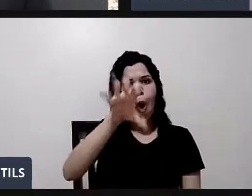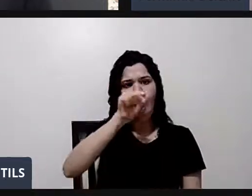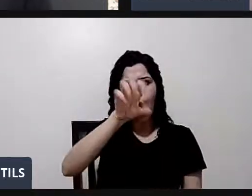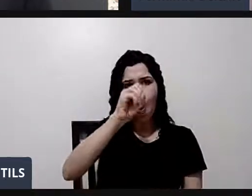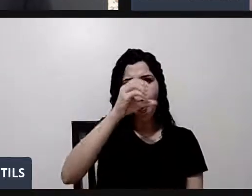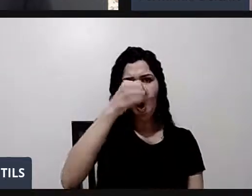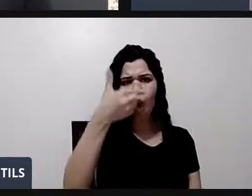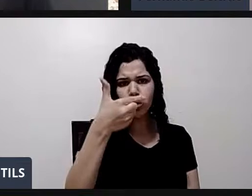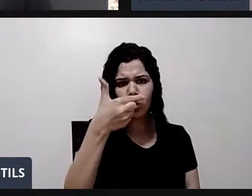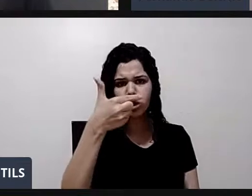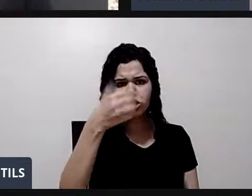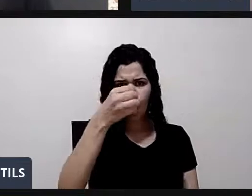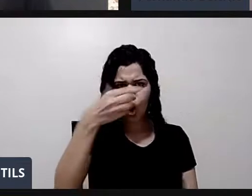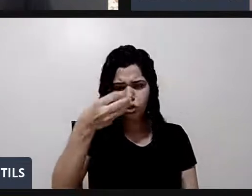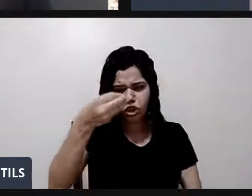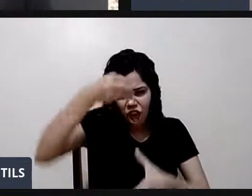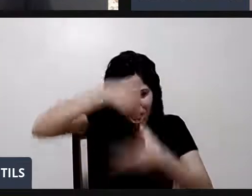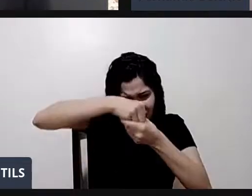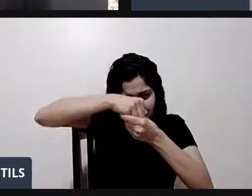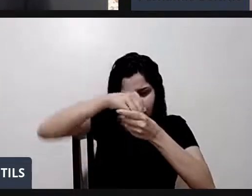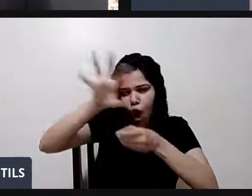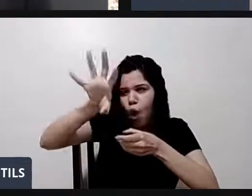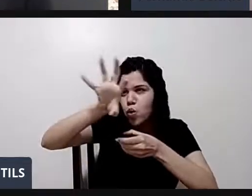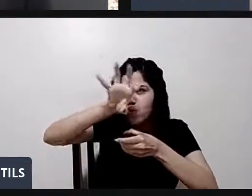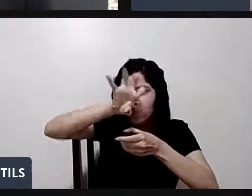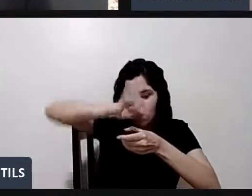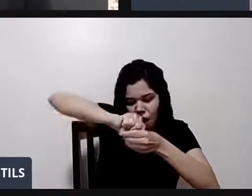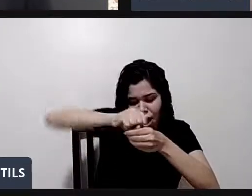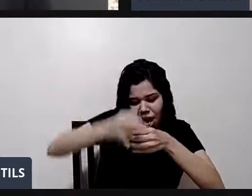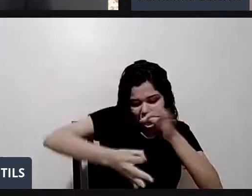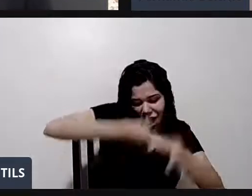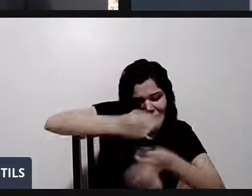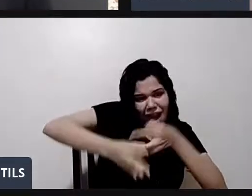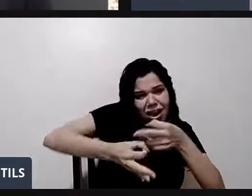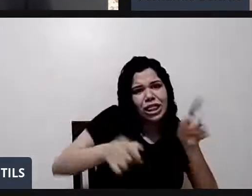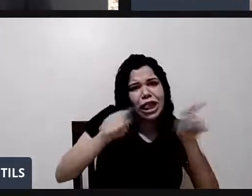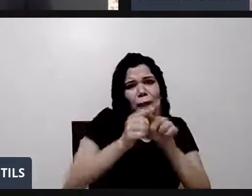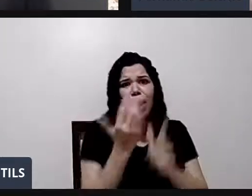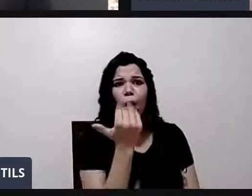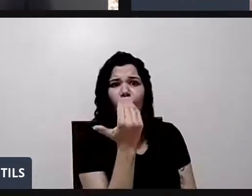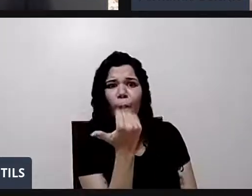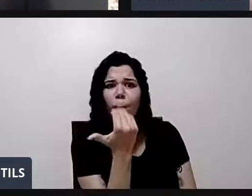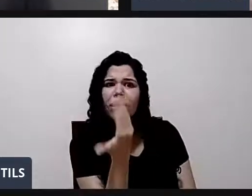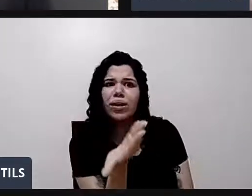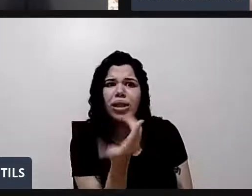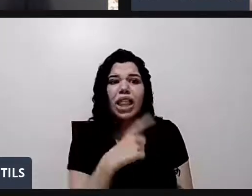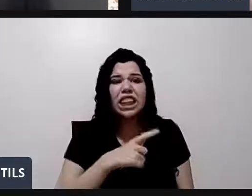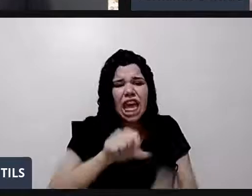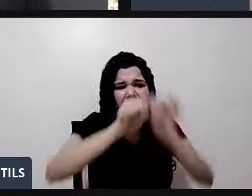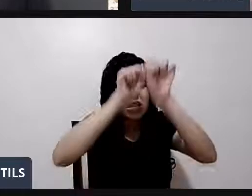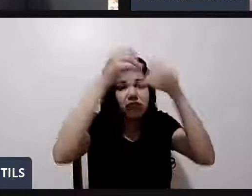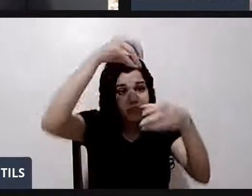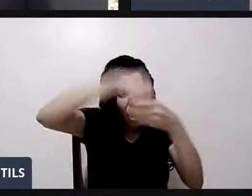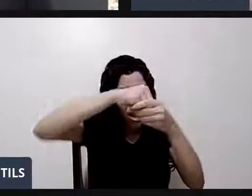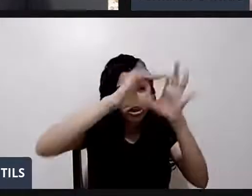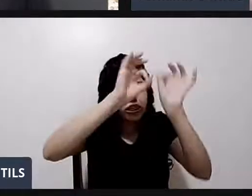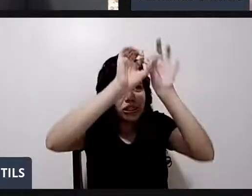Além disso, a comida entra nas células. Dentro da célula tem o sistema digestório, que